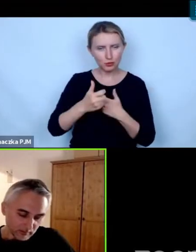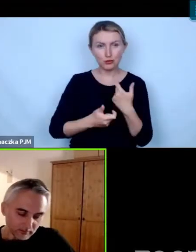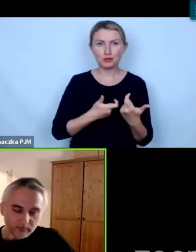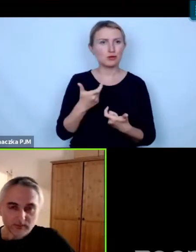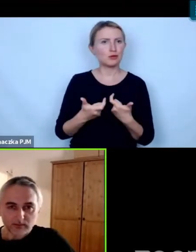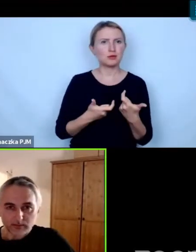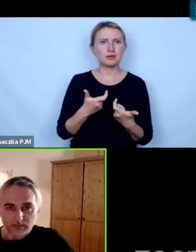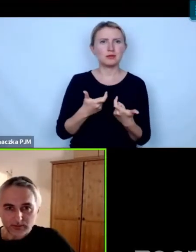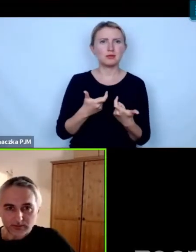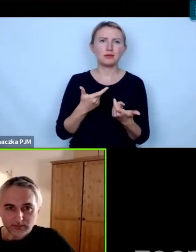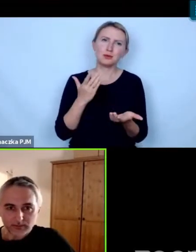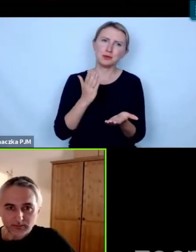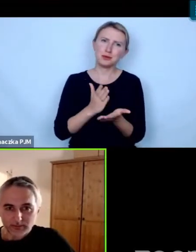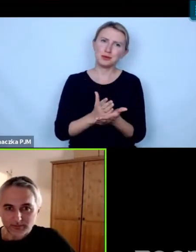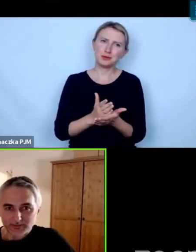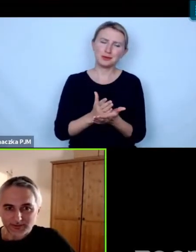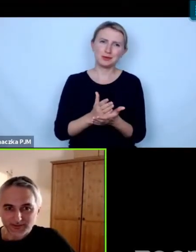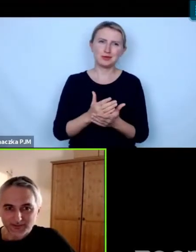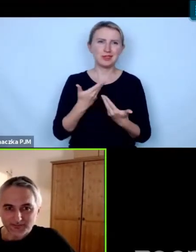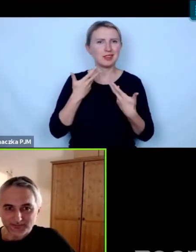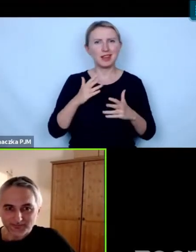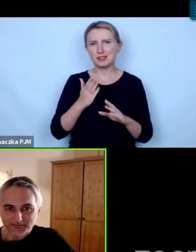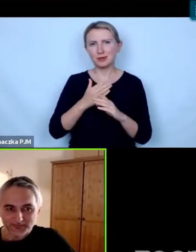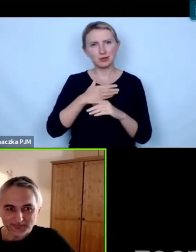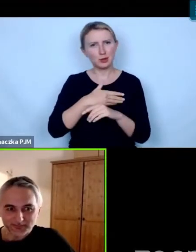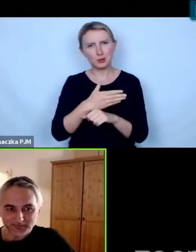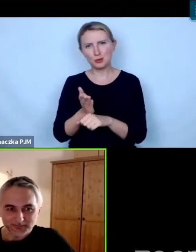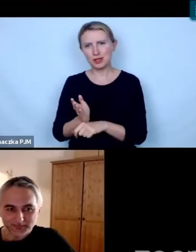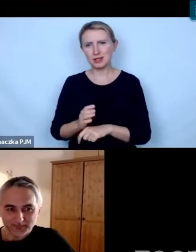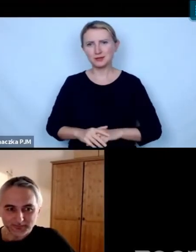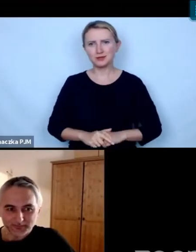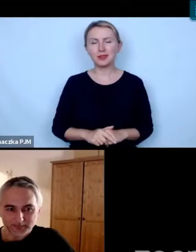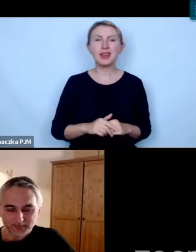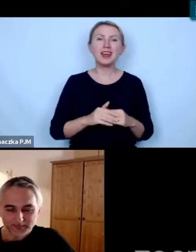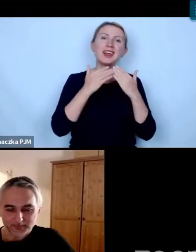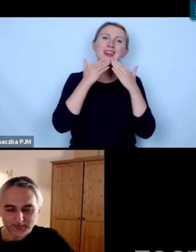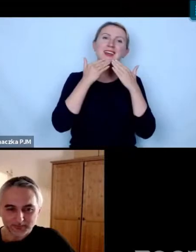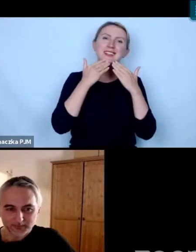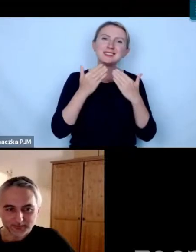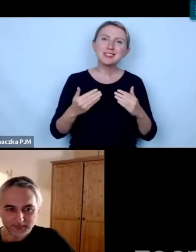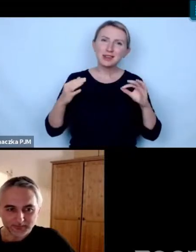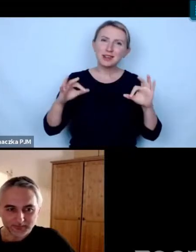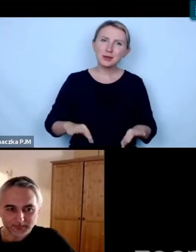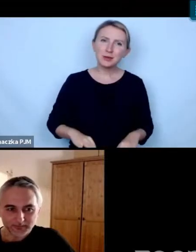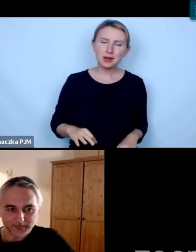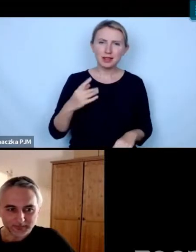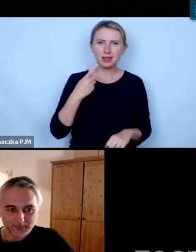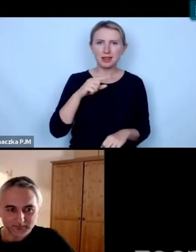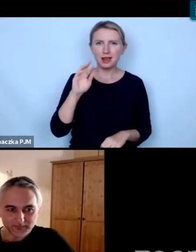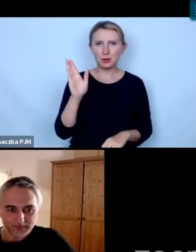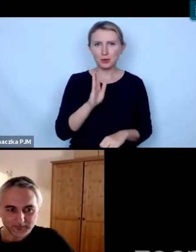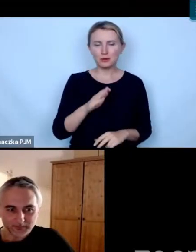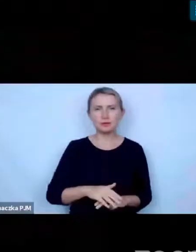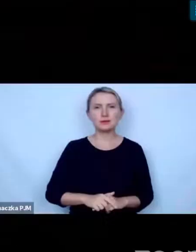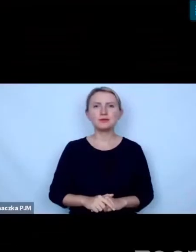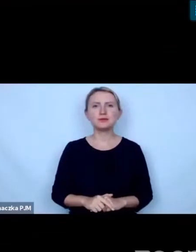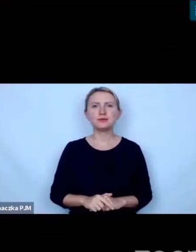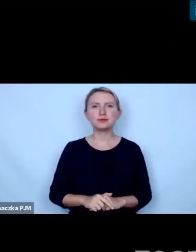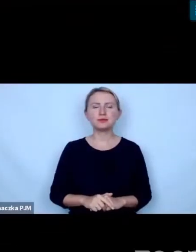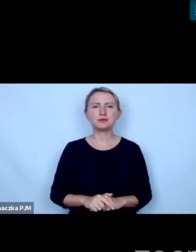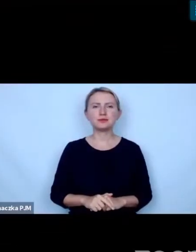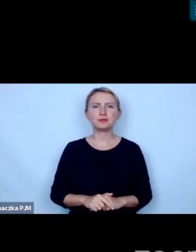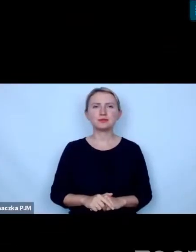no to tyle żeby nie przedłużać Dziękuję Panie Dariuszcu jeszcze